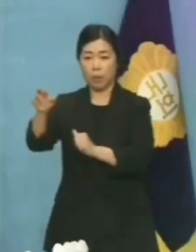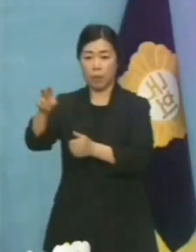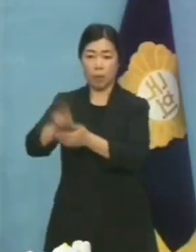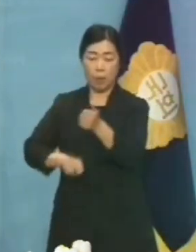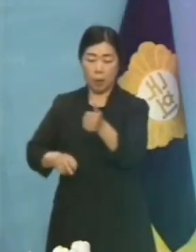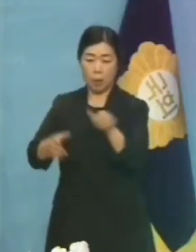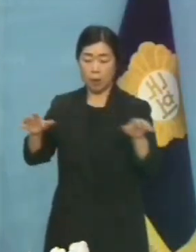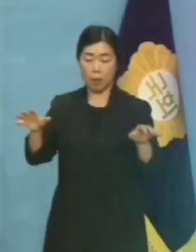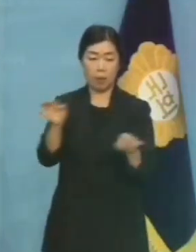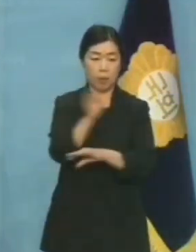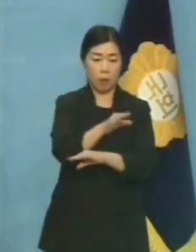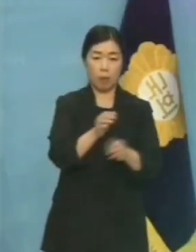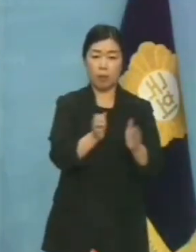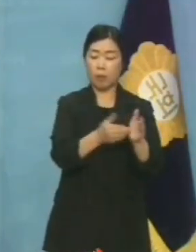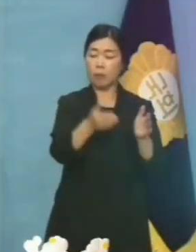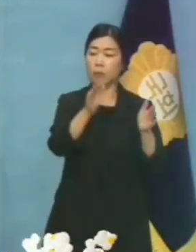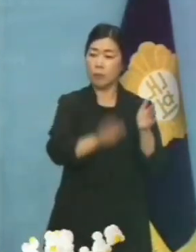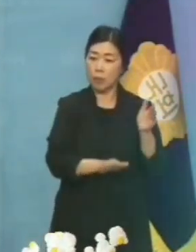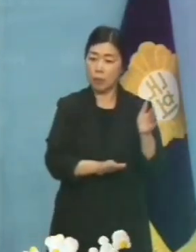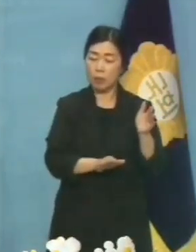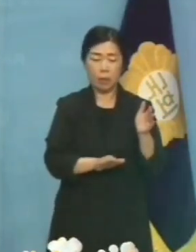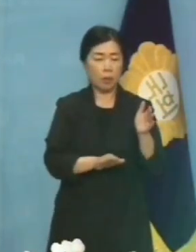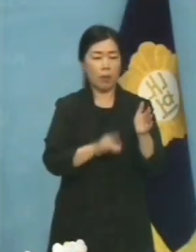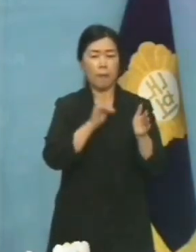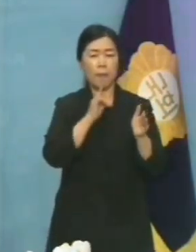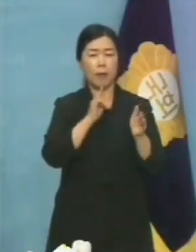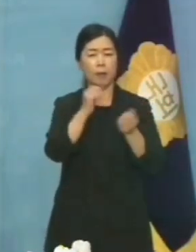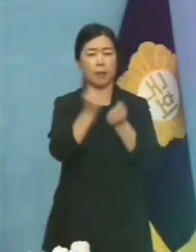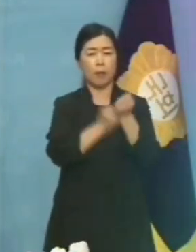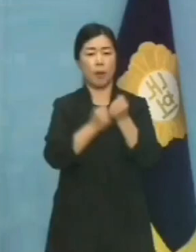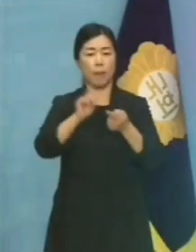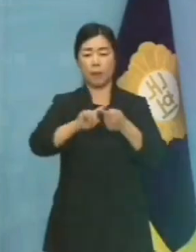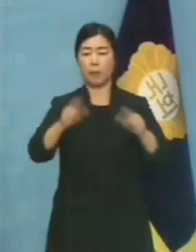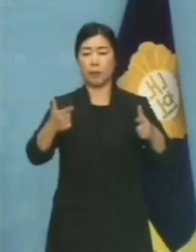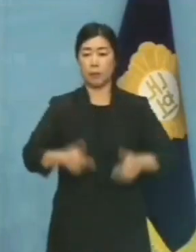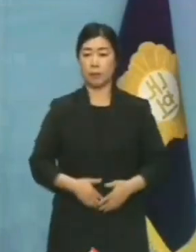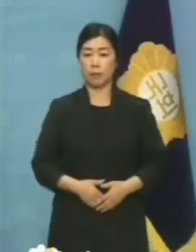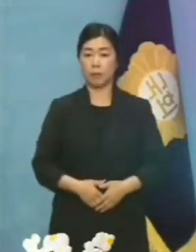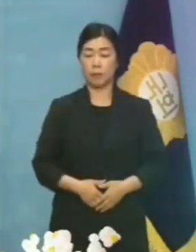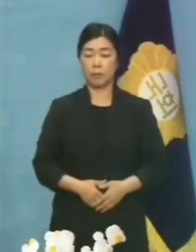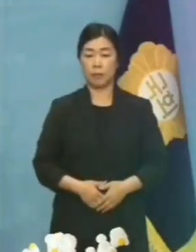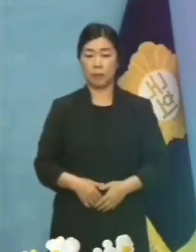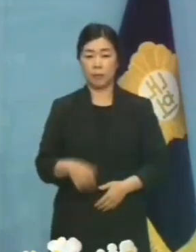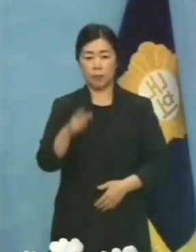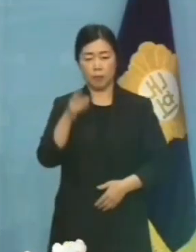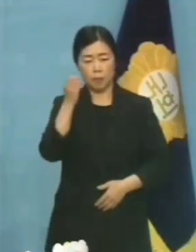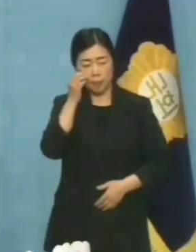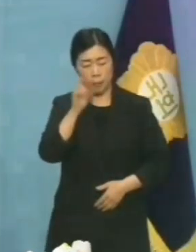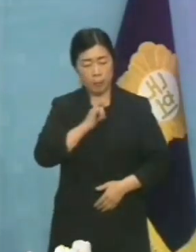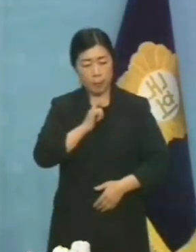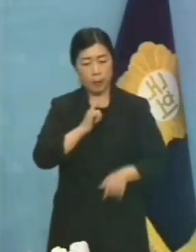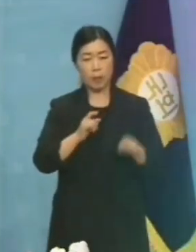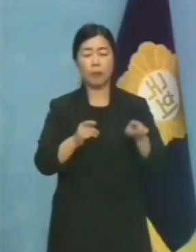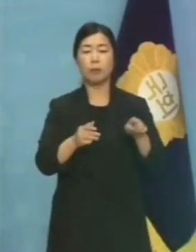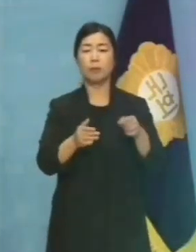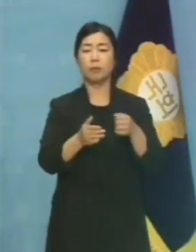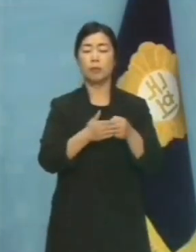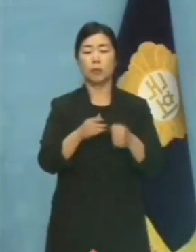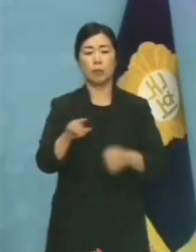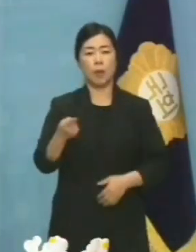해명했지만 도무지 앞뒤가 들어맞지 않습니다. 급기야 이상 거래 의심을 피하기 위해